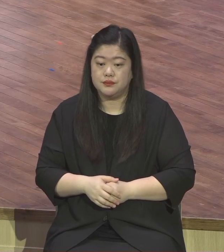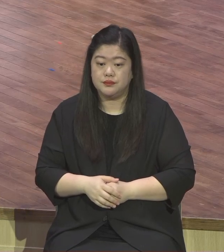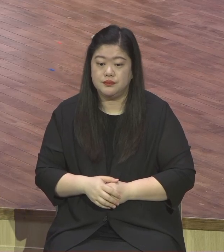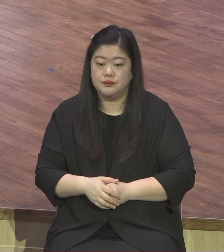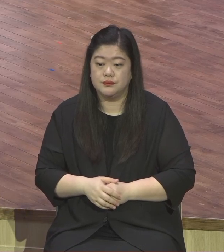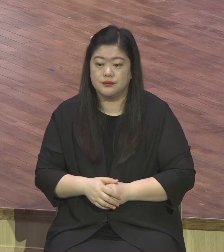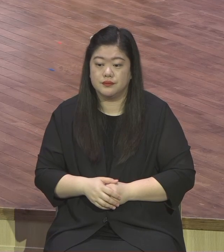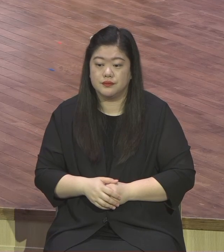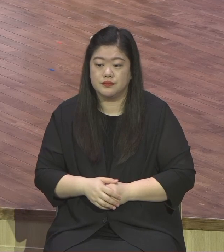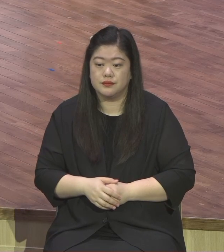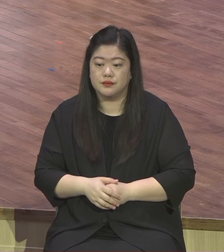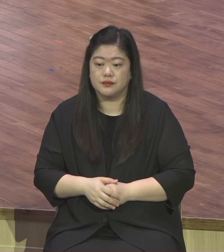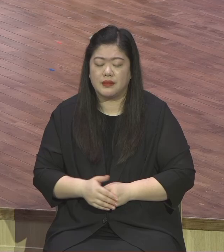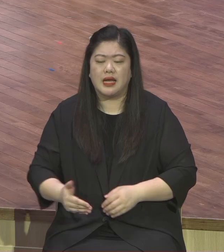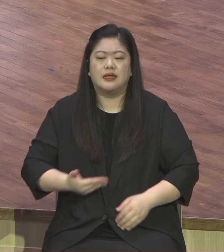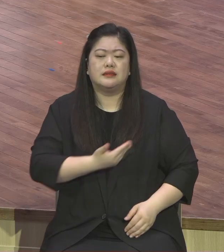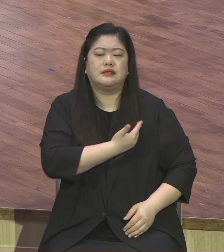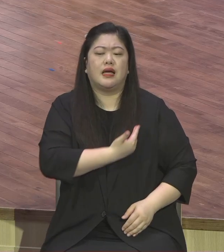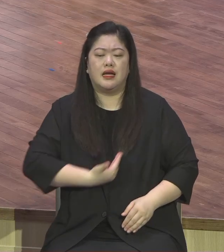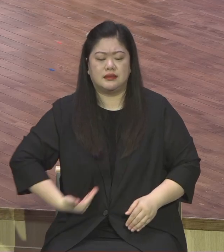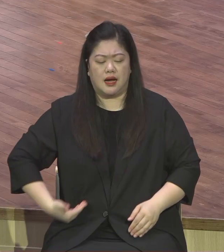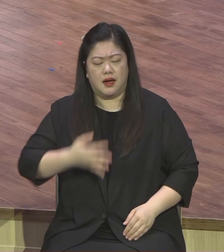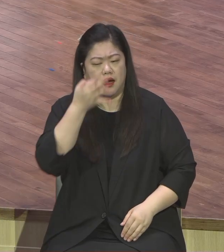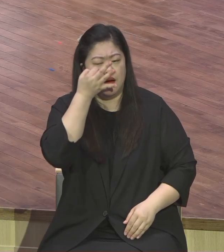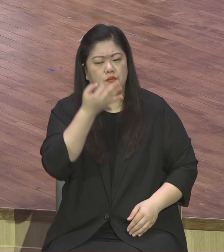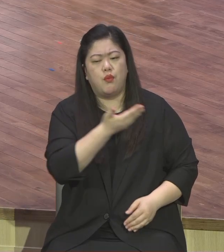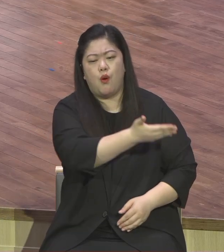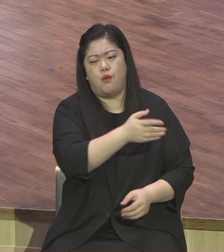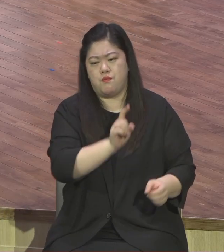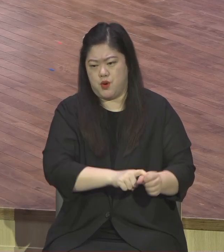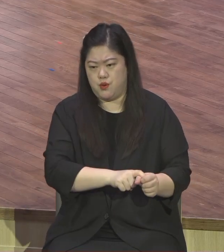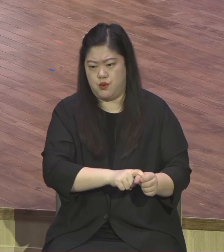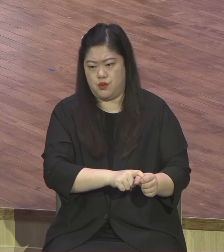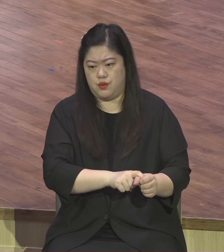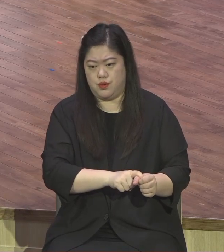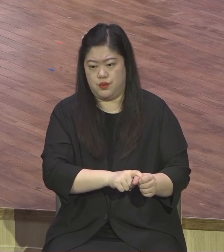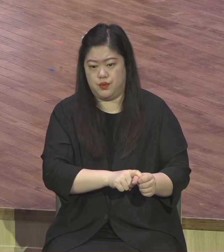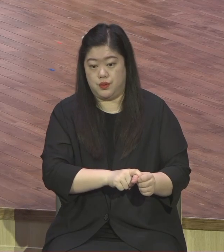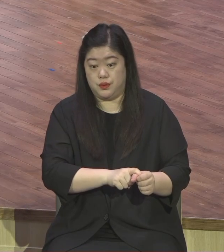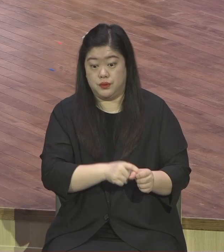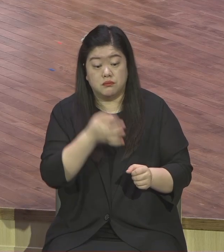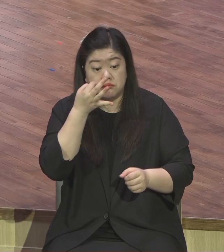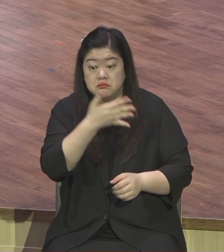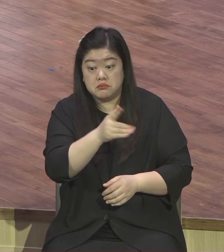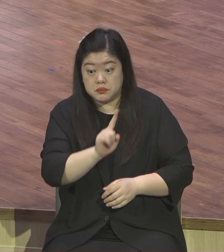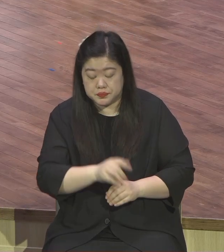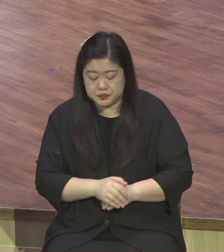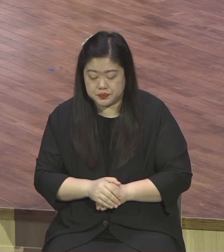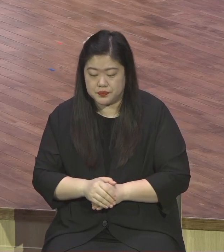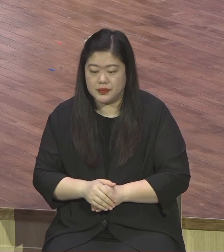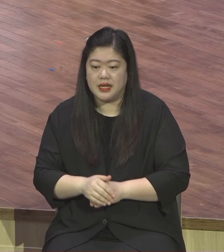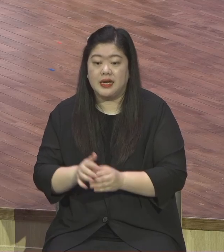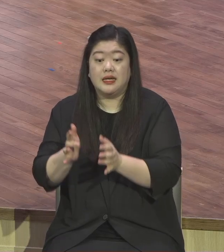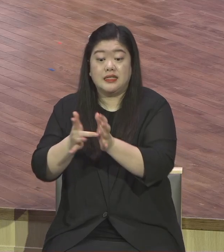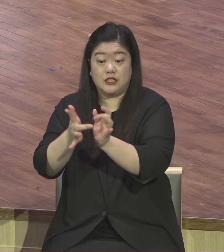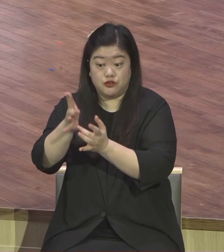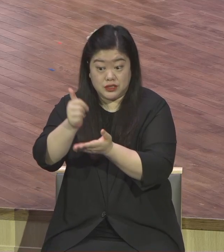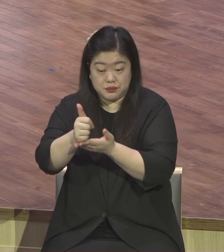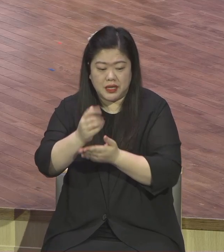제자들에게 아주 중요한 영적 교훈을 주기 위함이었어요. 오늘 본문 내용은 예수님께서 성전을 깨끗게 하신